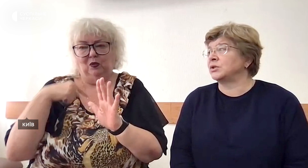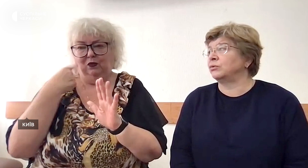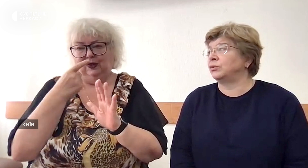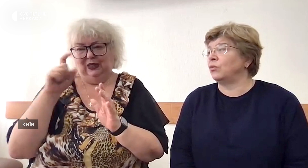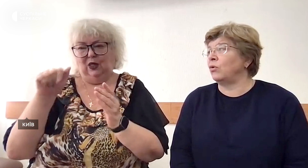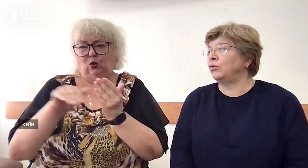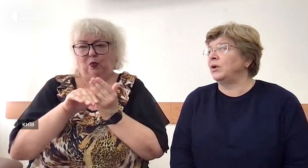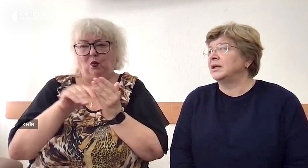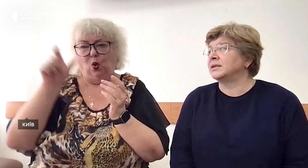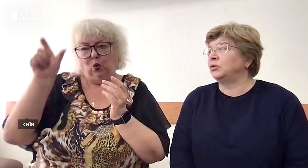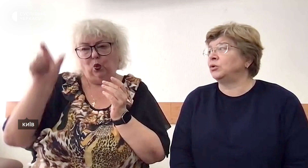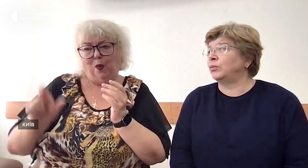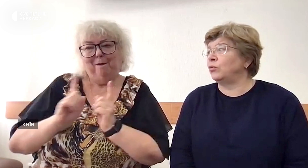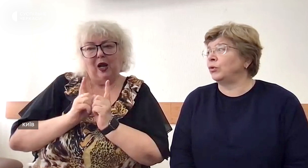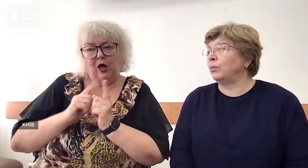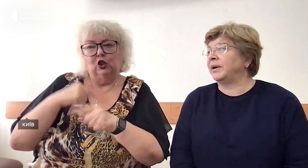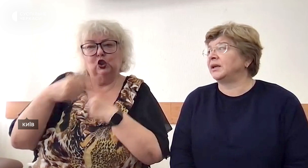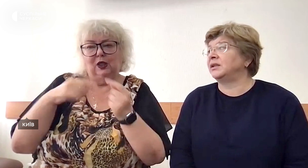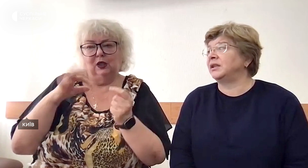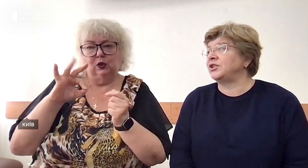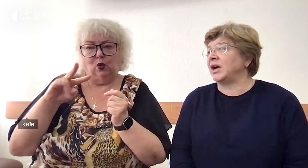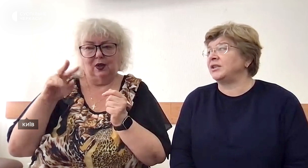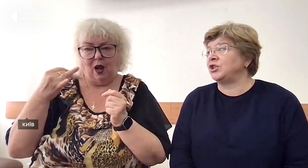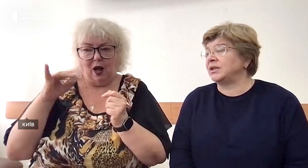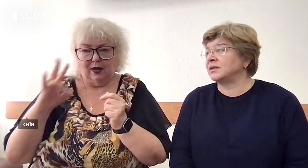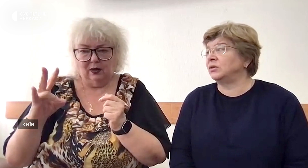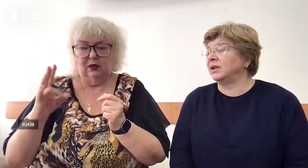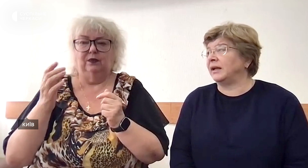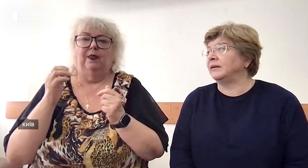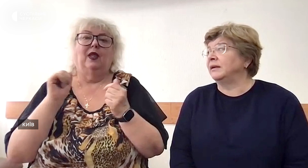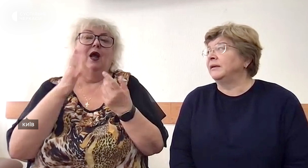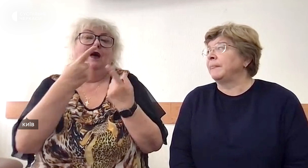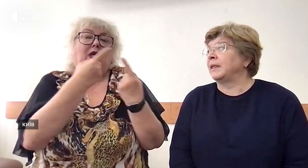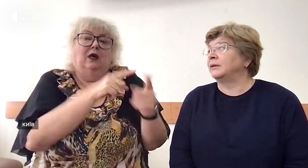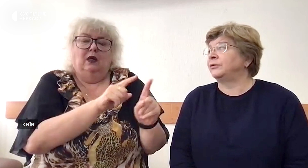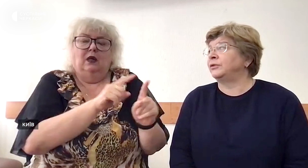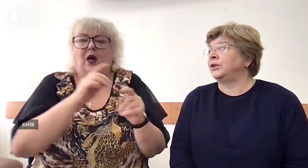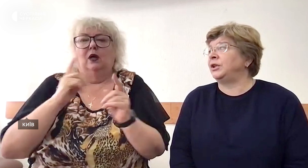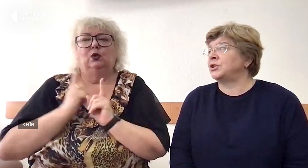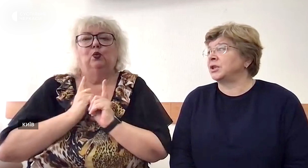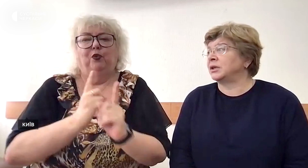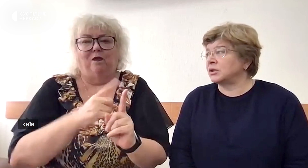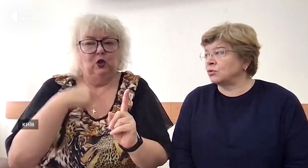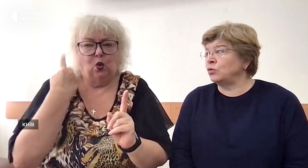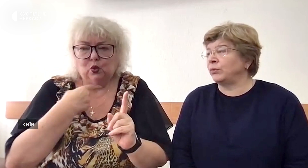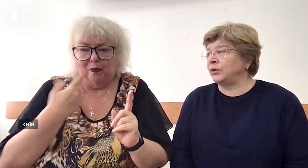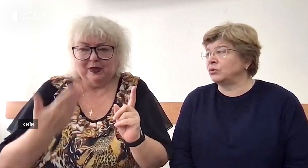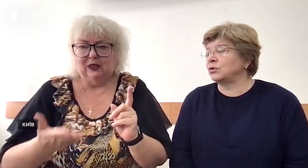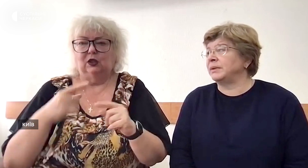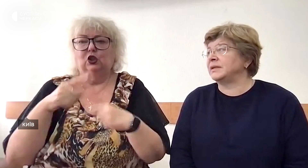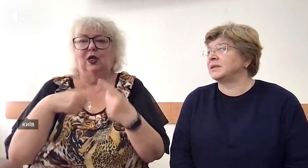перекладу жестовою мовою за допомогою перекладача через онлайн. Інших